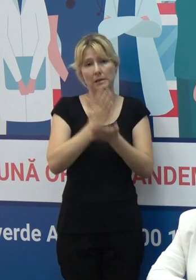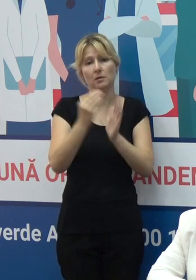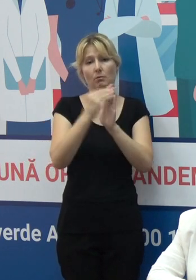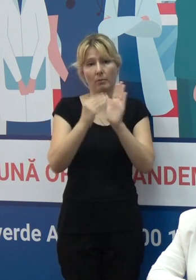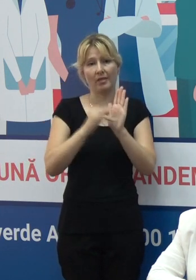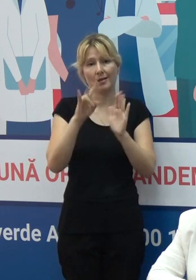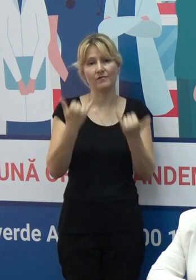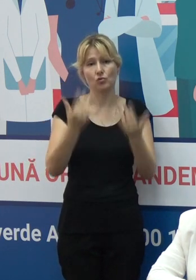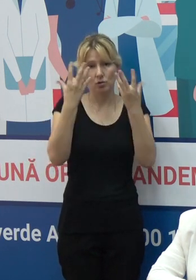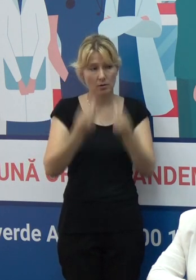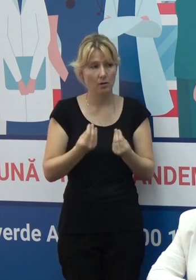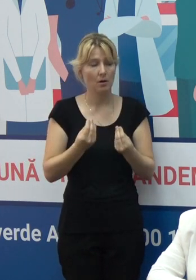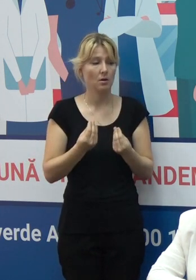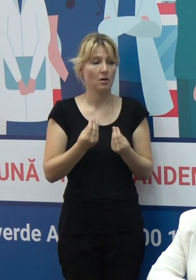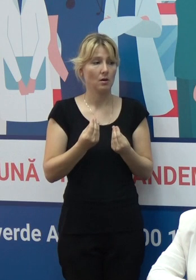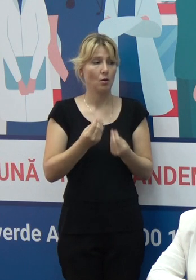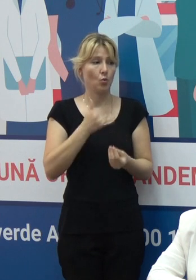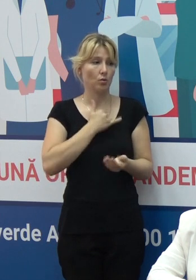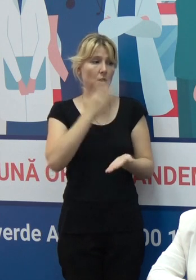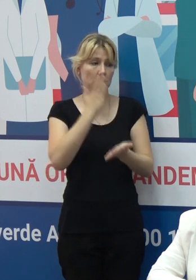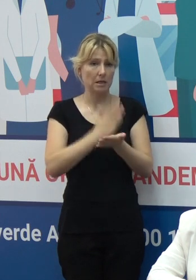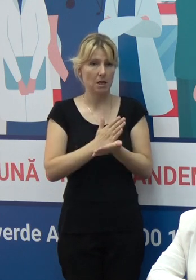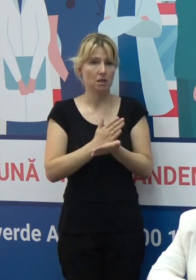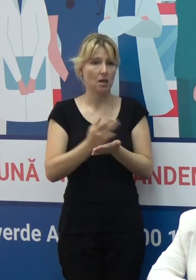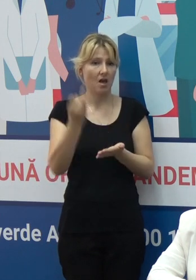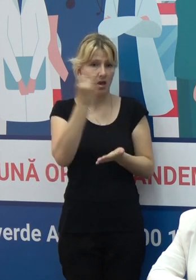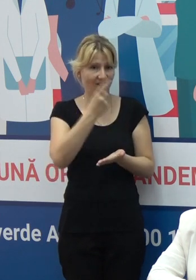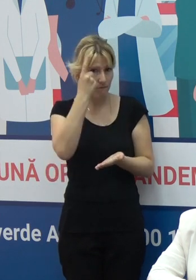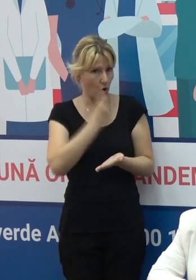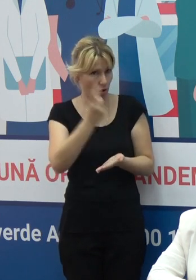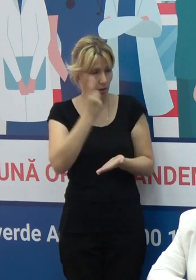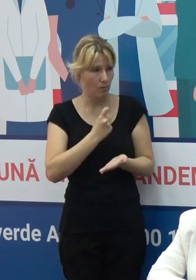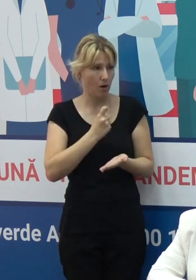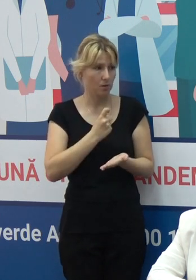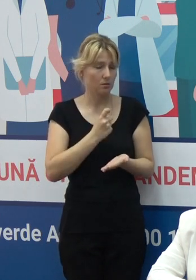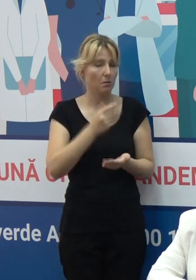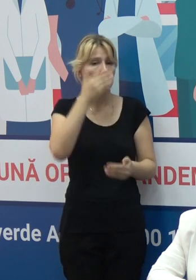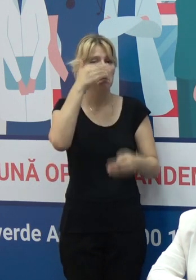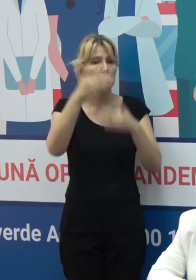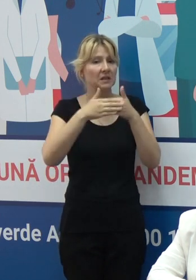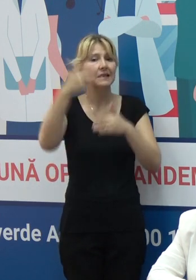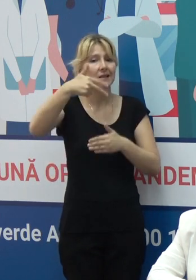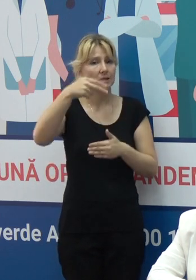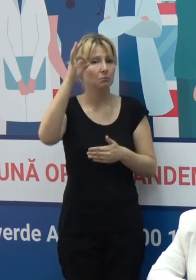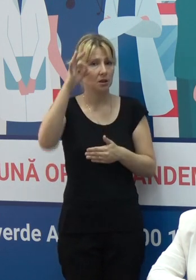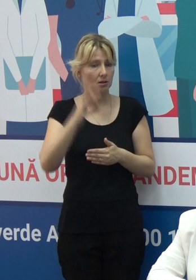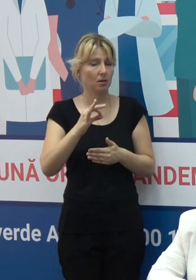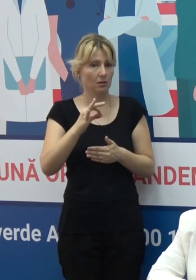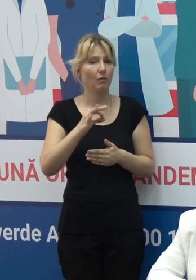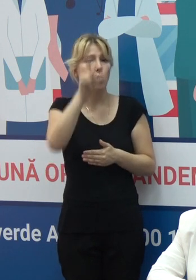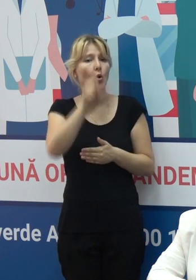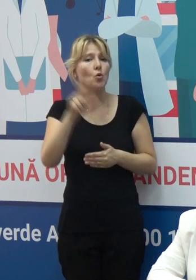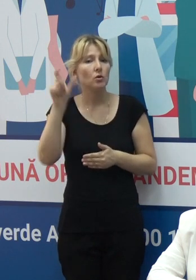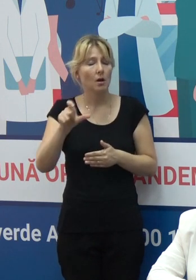avem informația că sub 30% din lucrătorii din